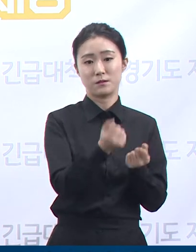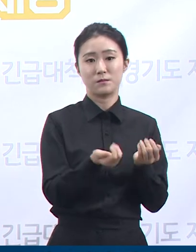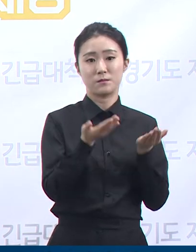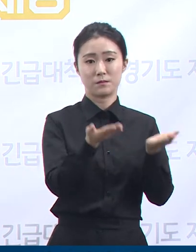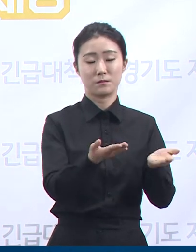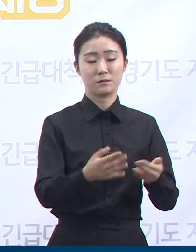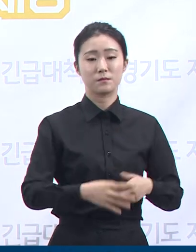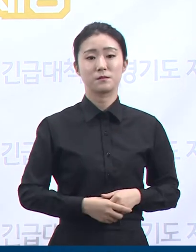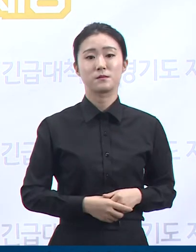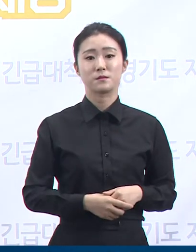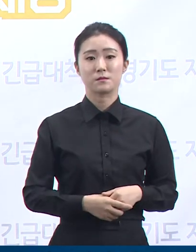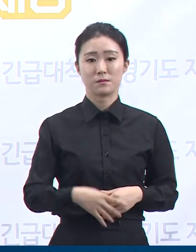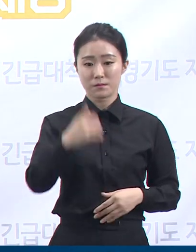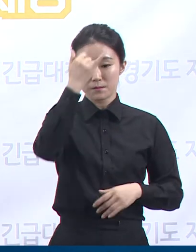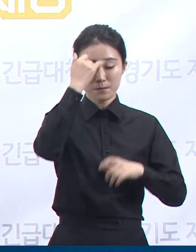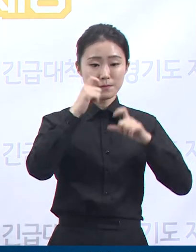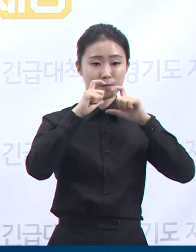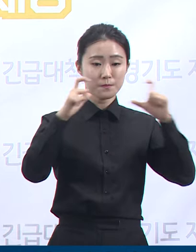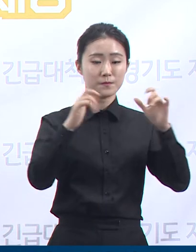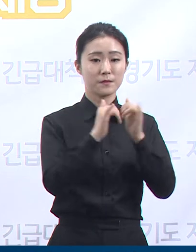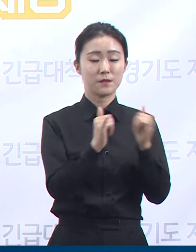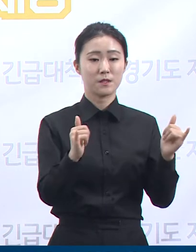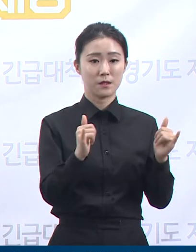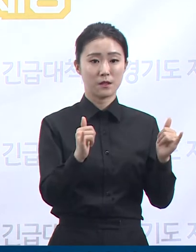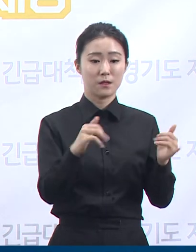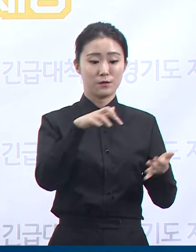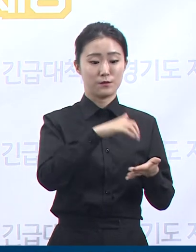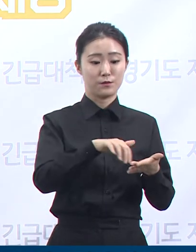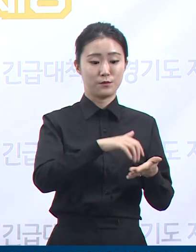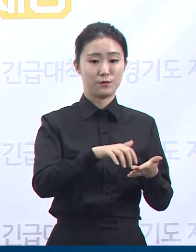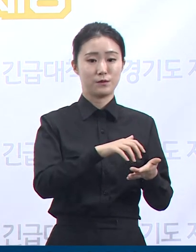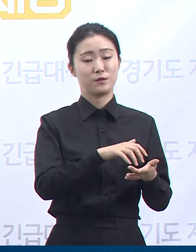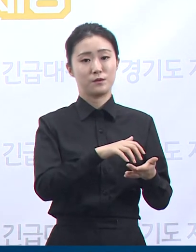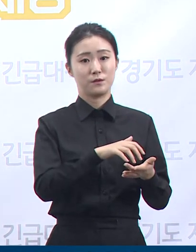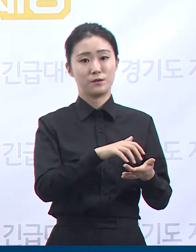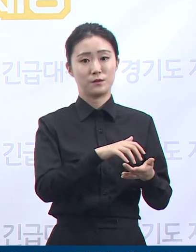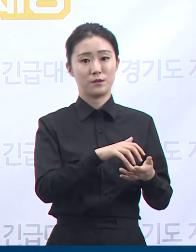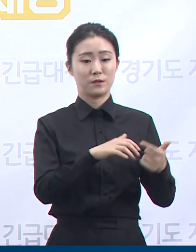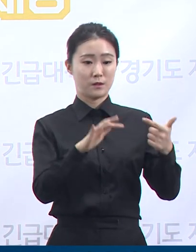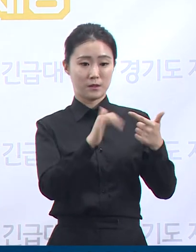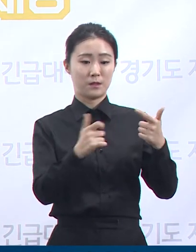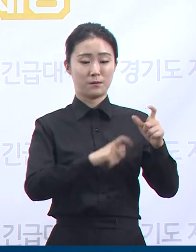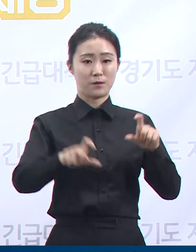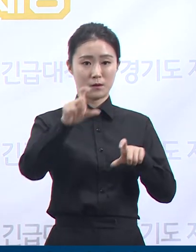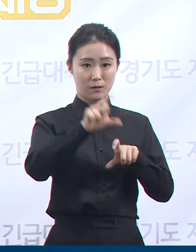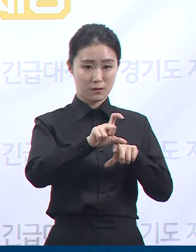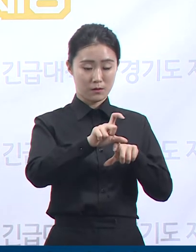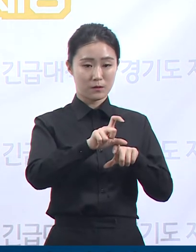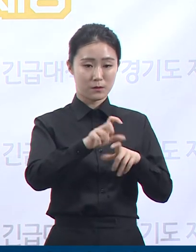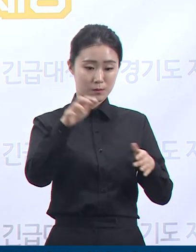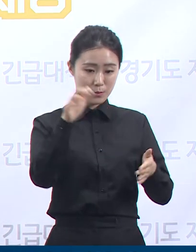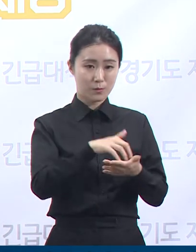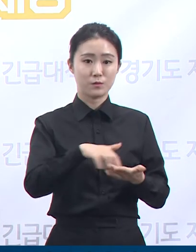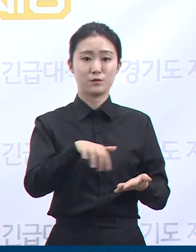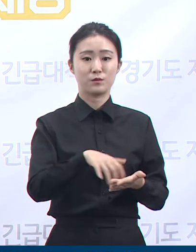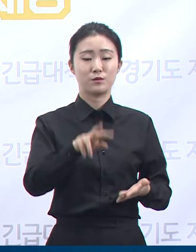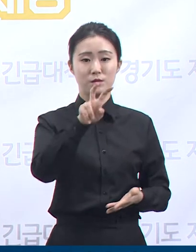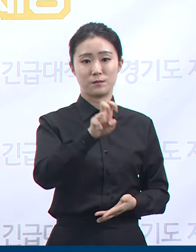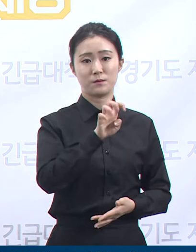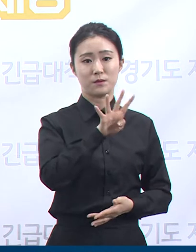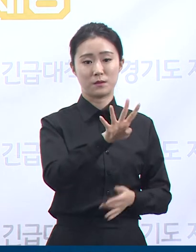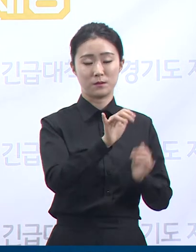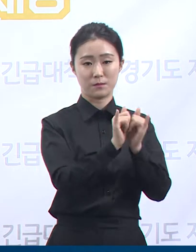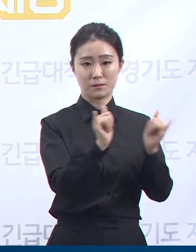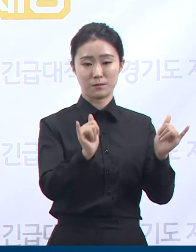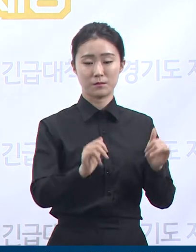모임 관련한 확진자는 정일 0시 대비 6명이 증가하여 총 24명으로 늘어났습니다. 추가 확진자